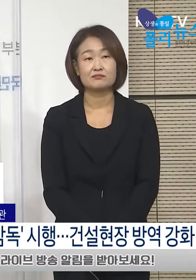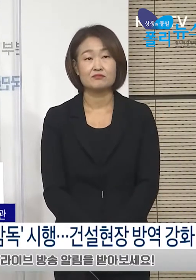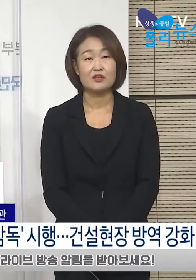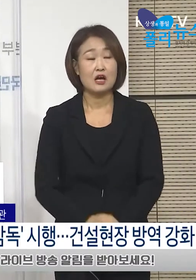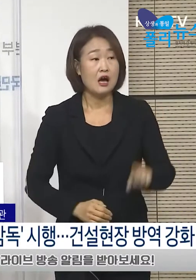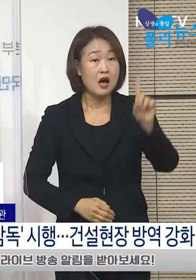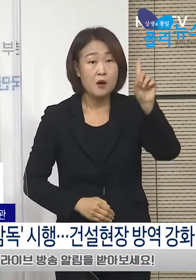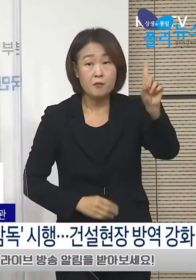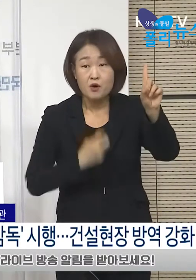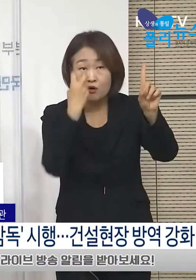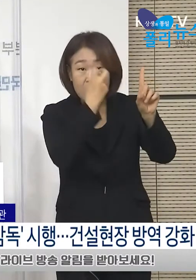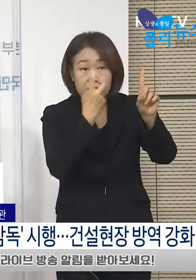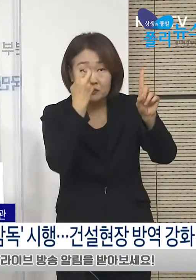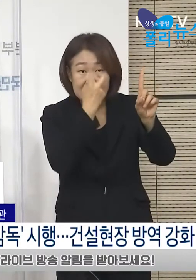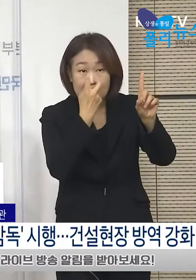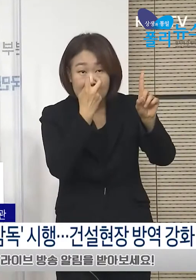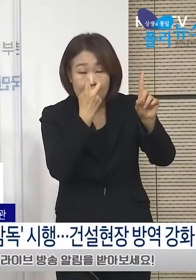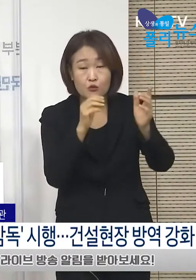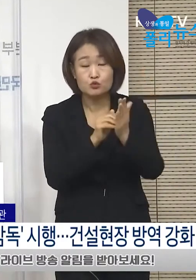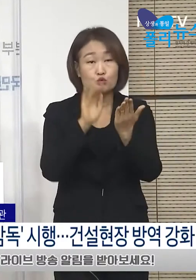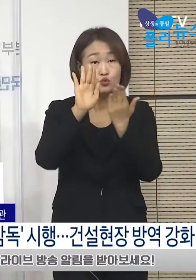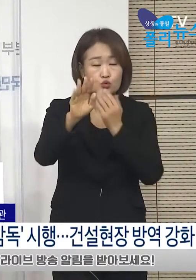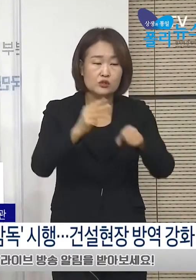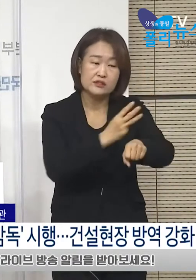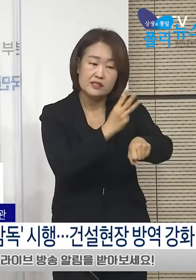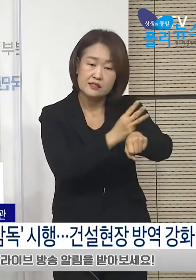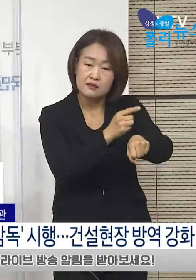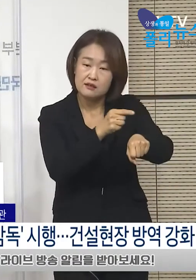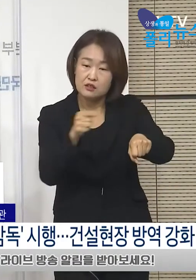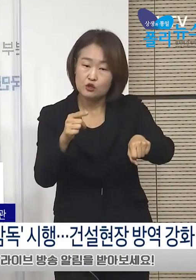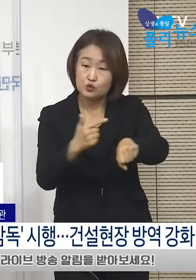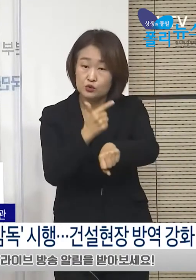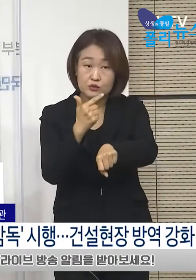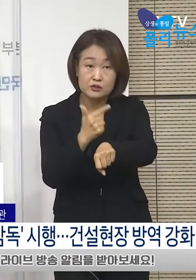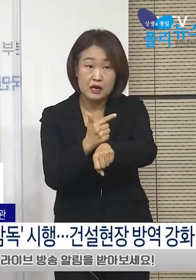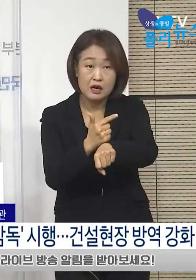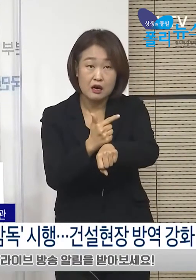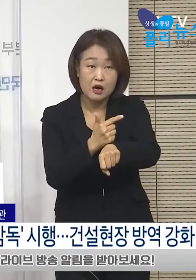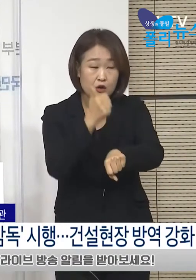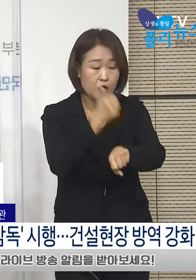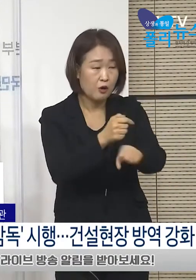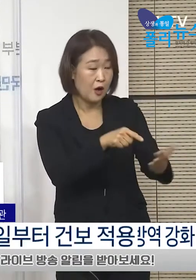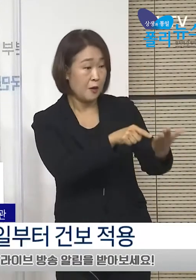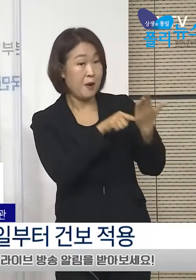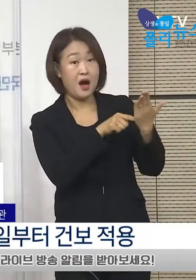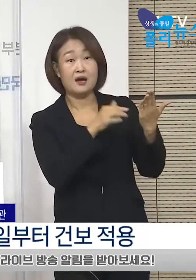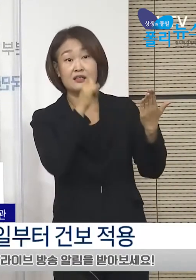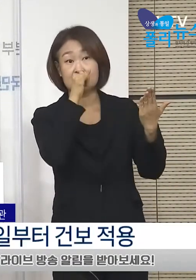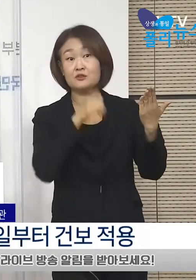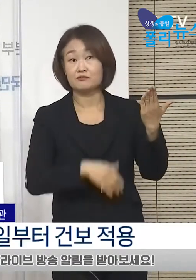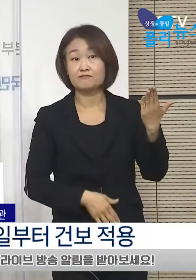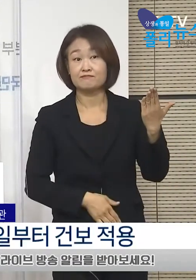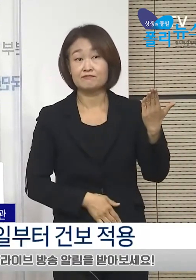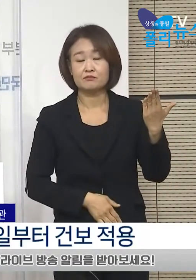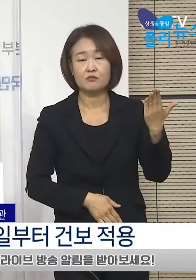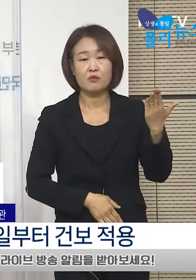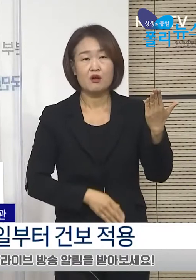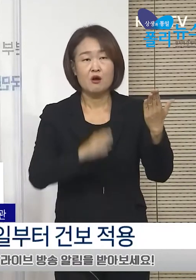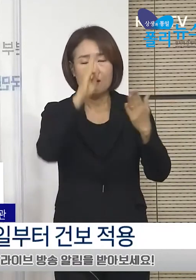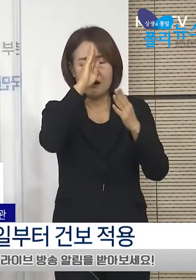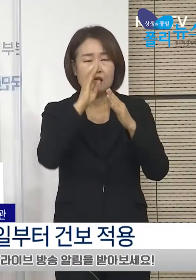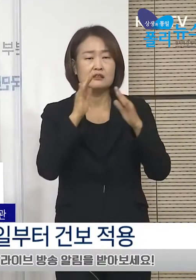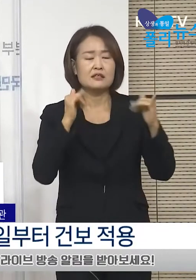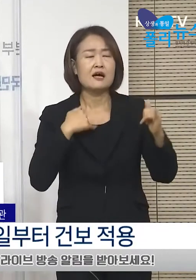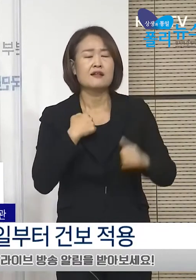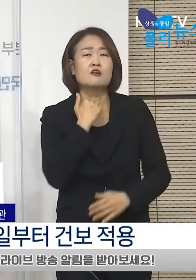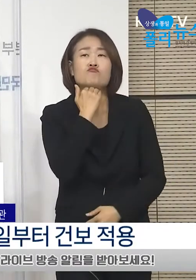검사로 3시간에서 6시간 이내에 진단 결과를 동시에 얻을 수 있게 되는 만큼 환자 대기